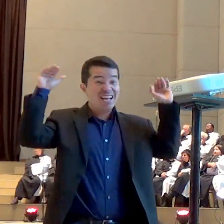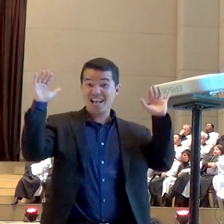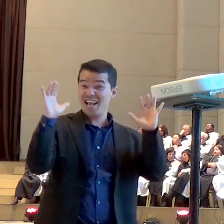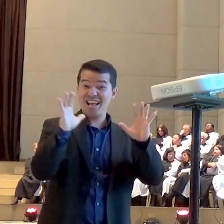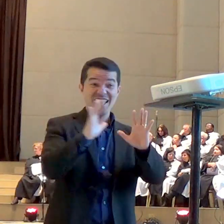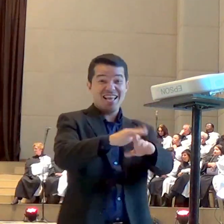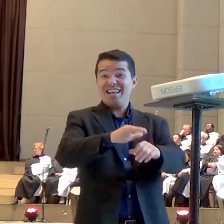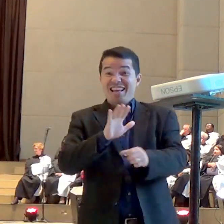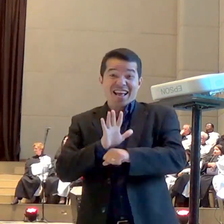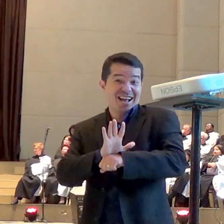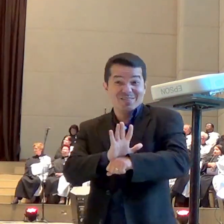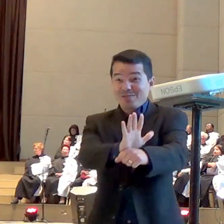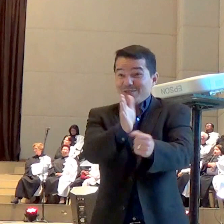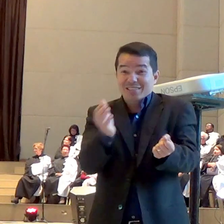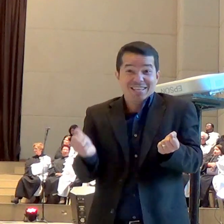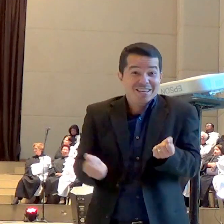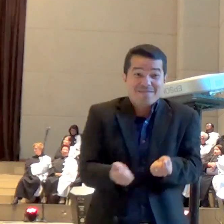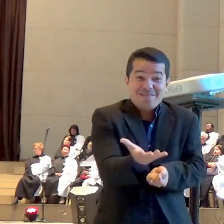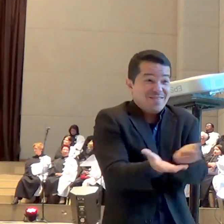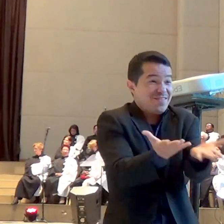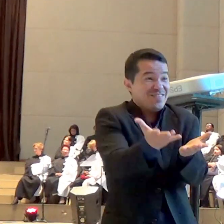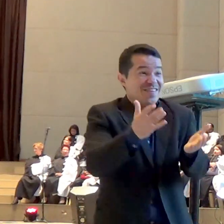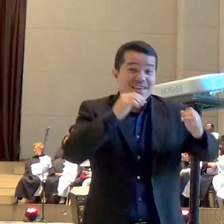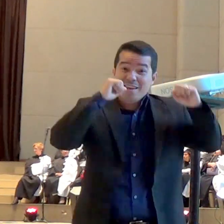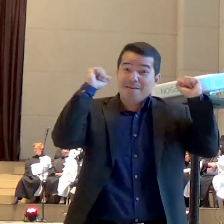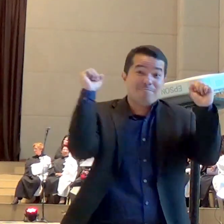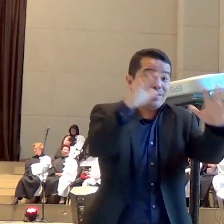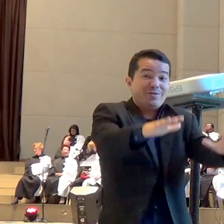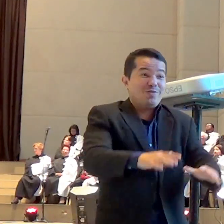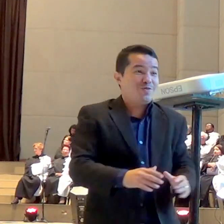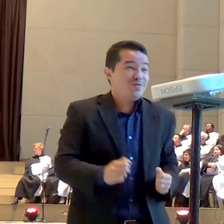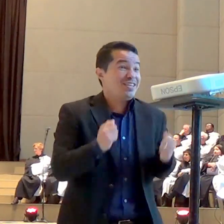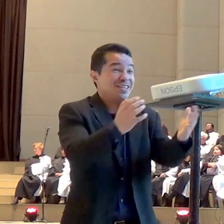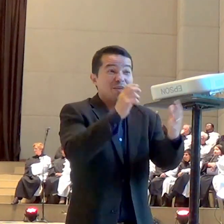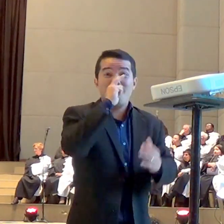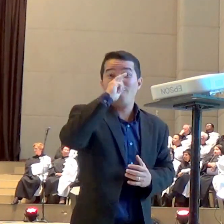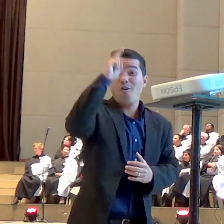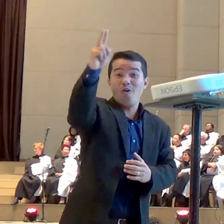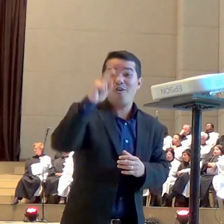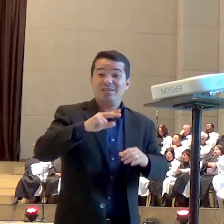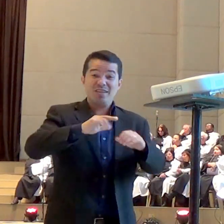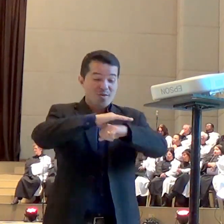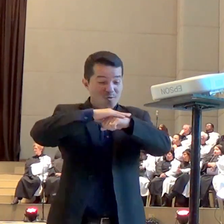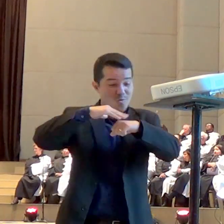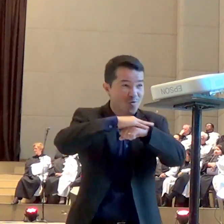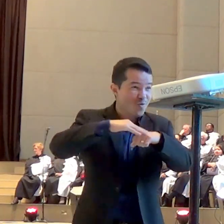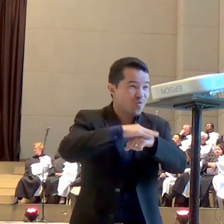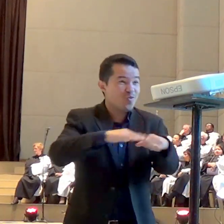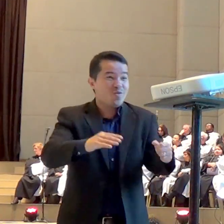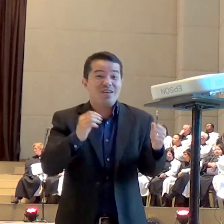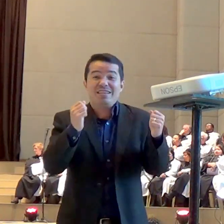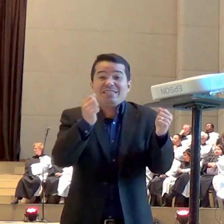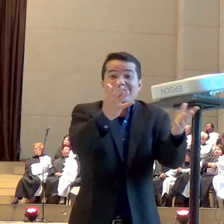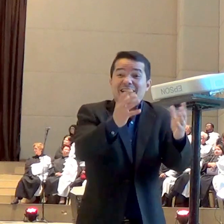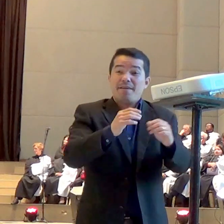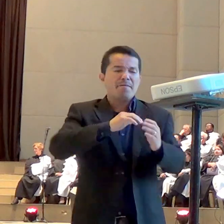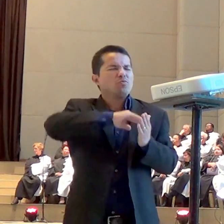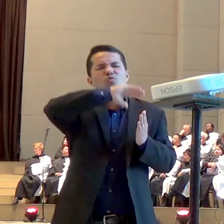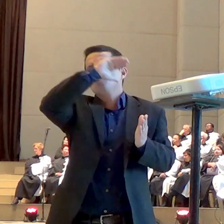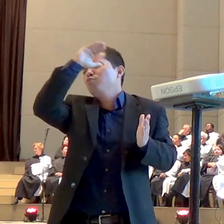caminho esses anjos do senhor vão fortalecer esses anjos do senhor vão consolar esses anjos do senhor vão trazer a mensagem